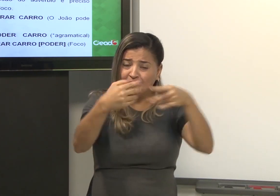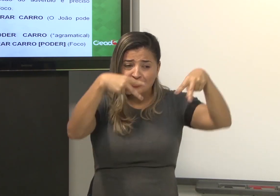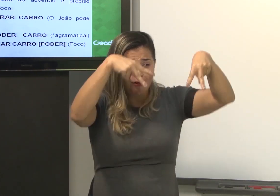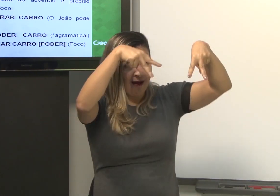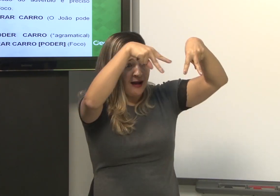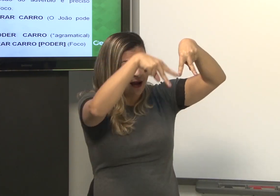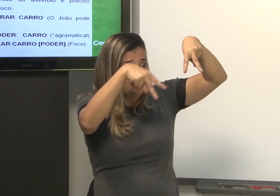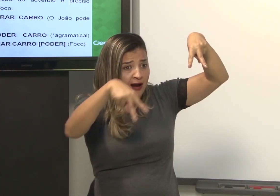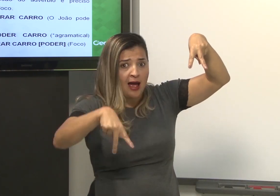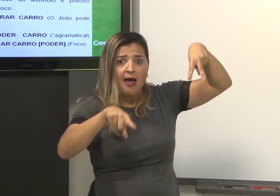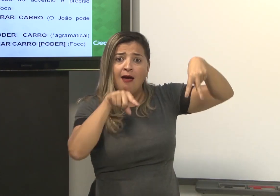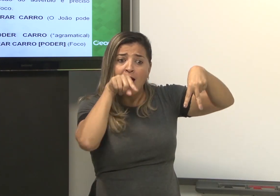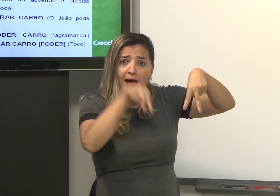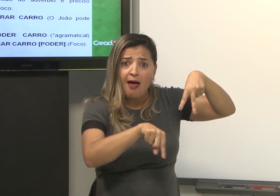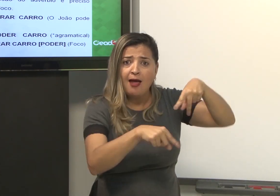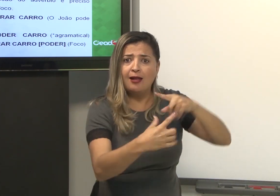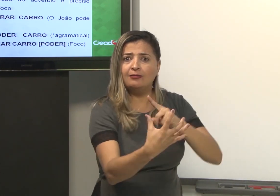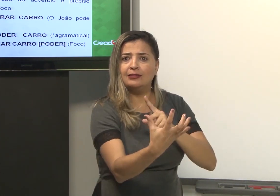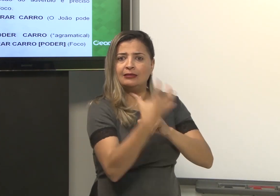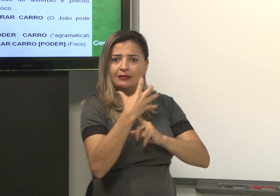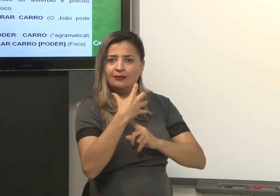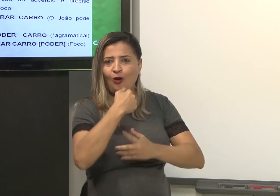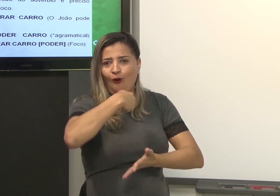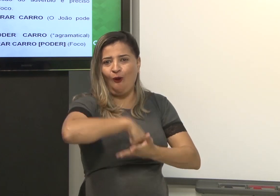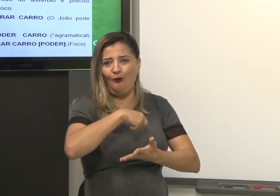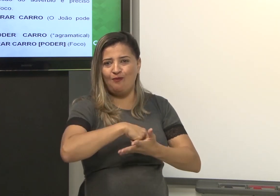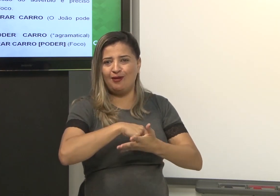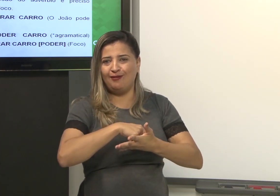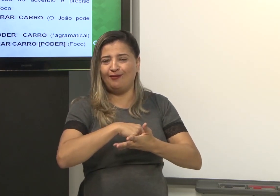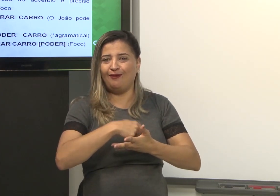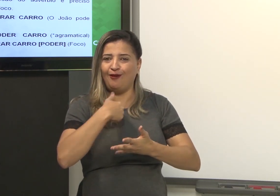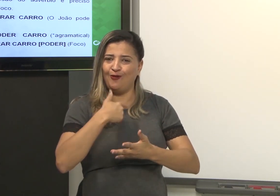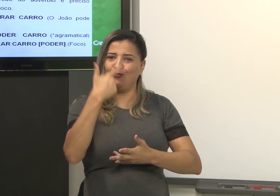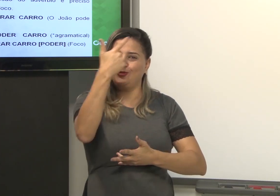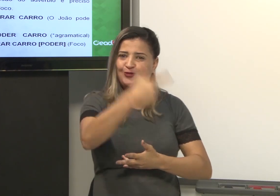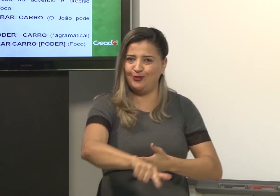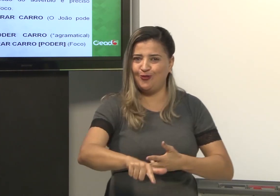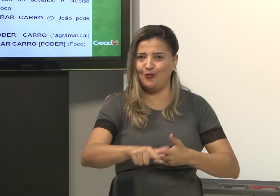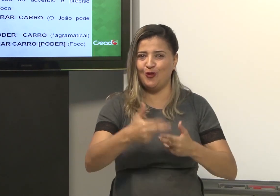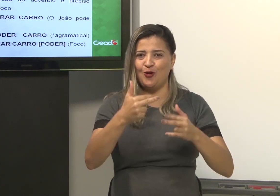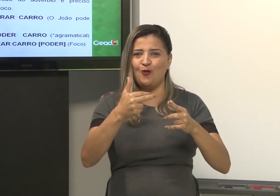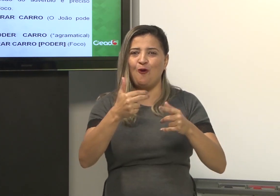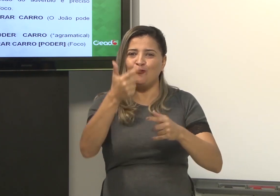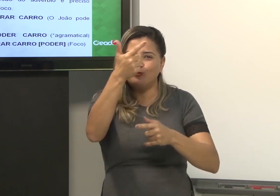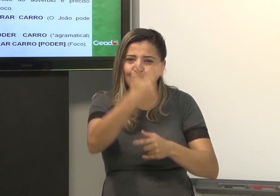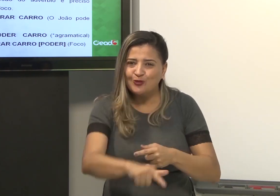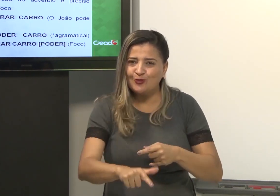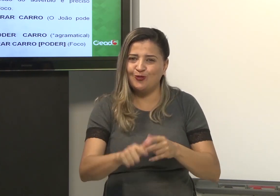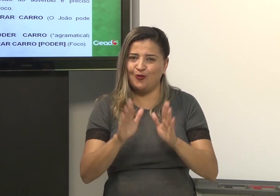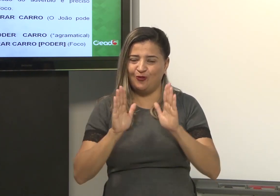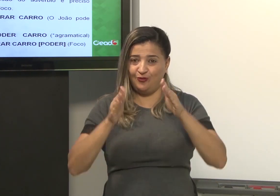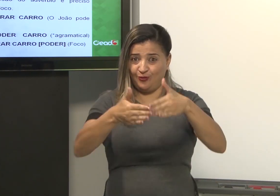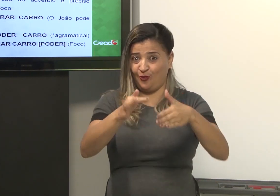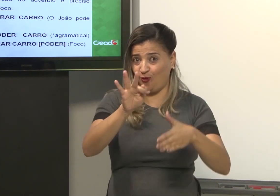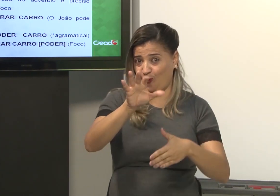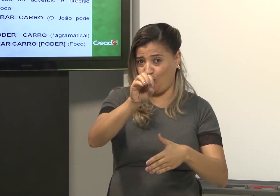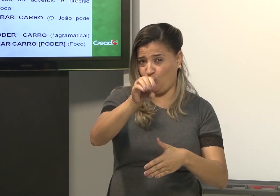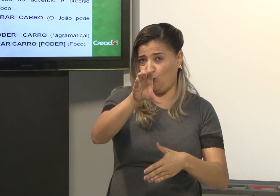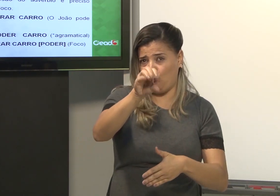Então, ela que cobra que nós possamos usar e dar o foco na frase. Por exemplo,